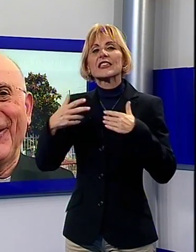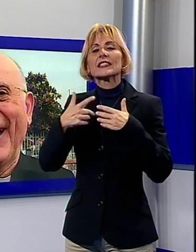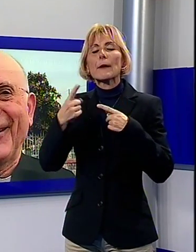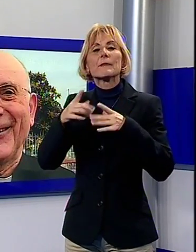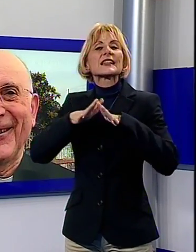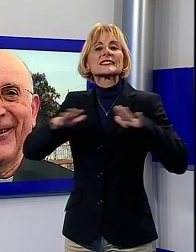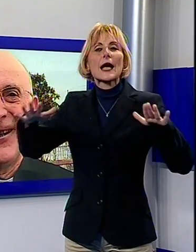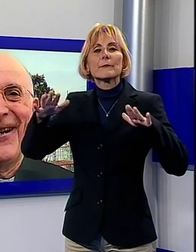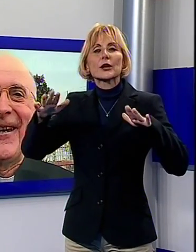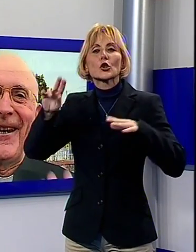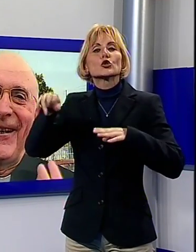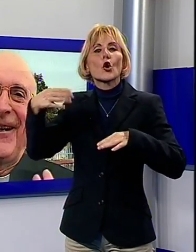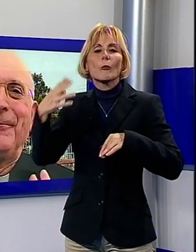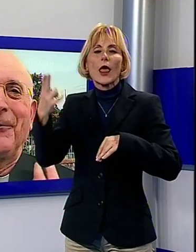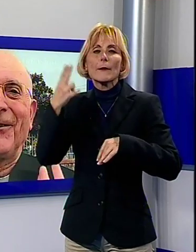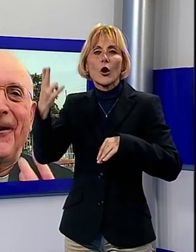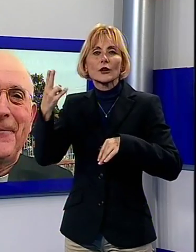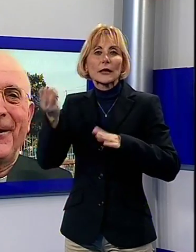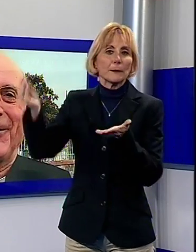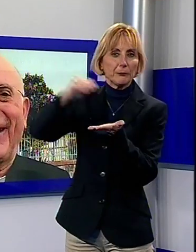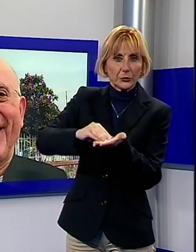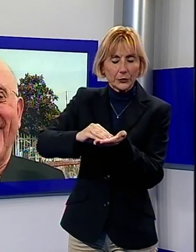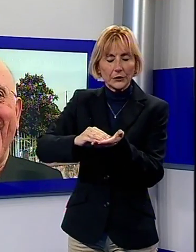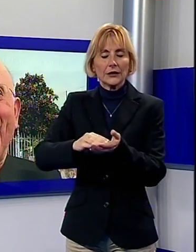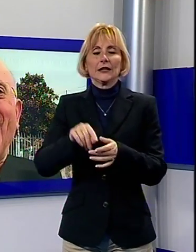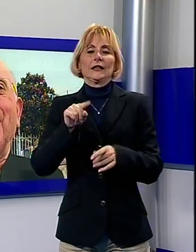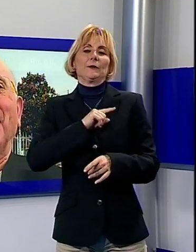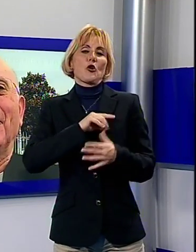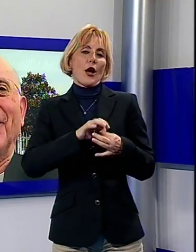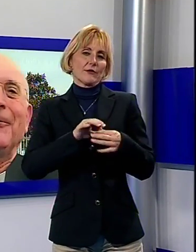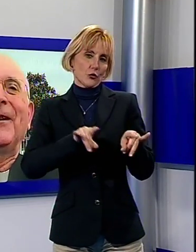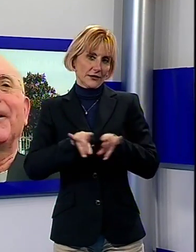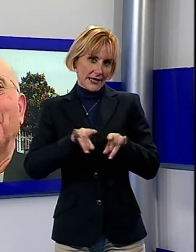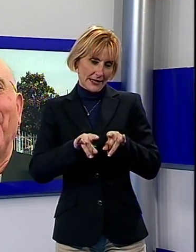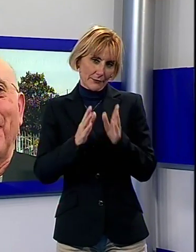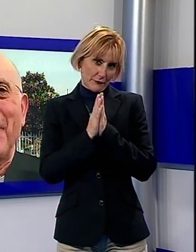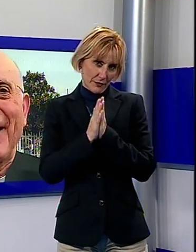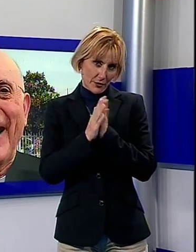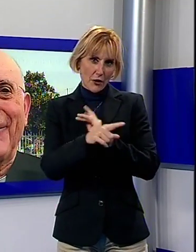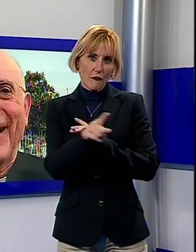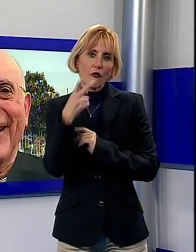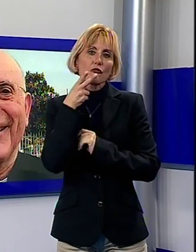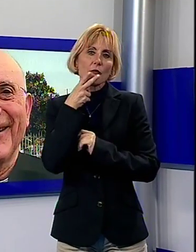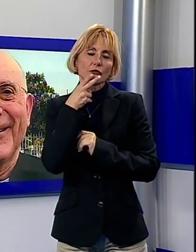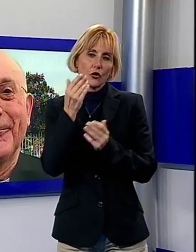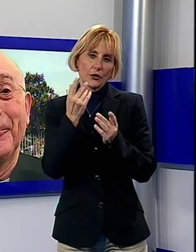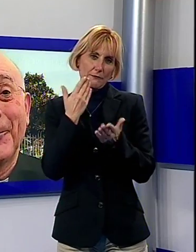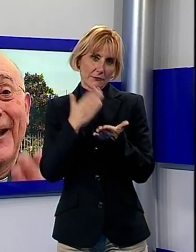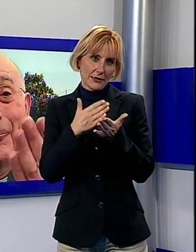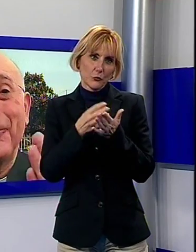punto, ecco, dico il mio Vescovo amico, scherza, cari fumatori, vedete un po' voi come cavarvela.